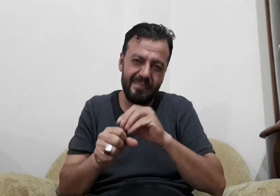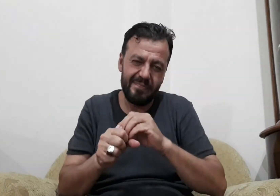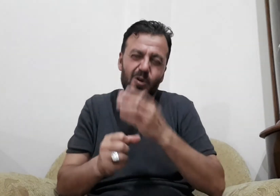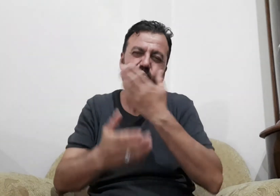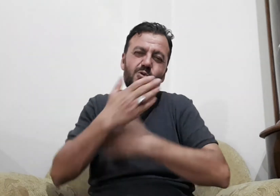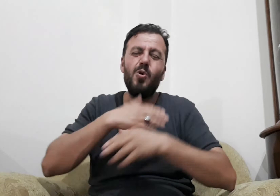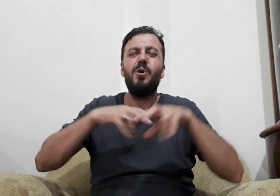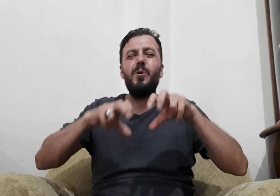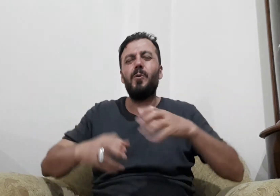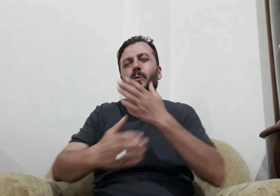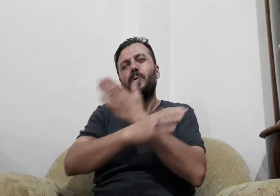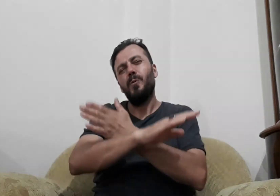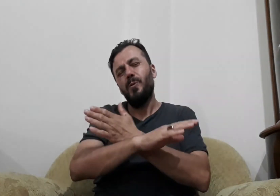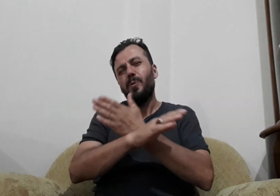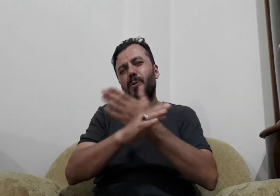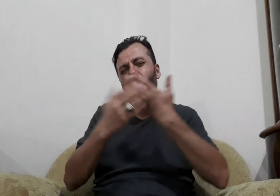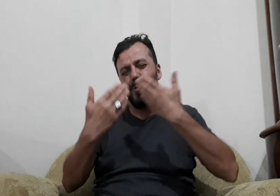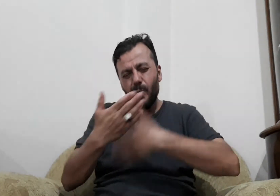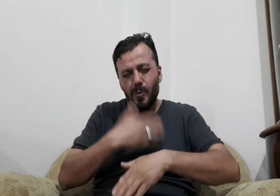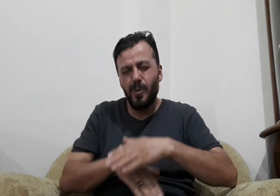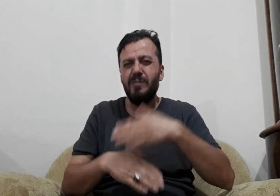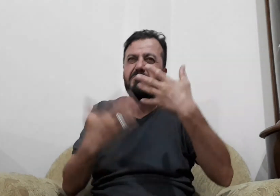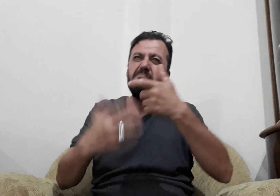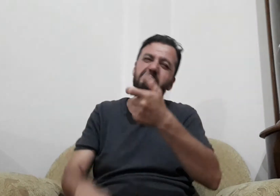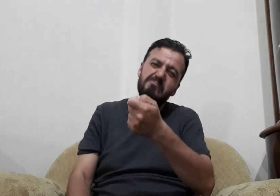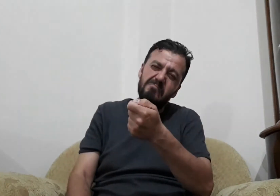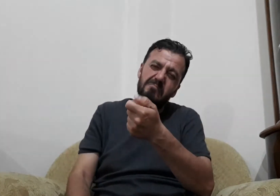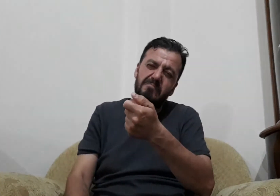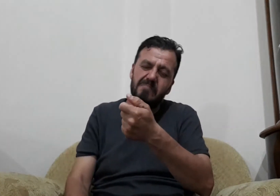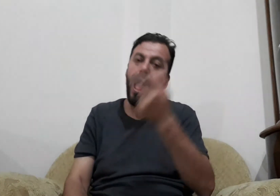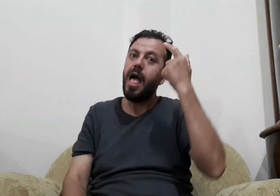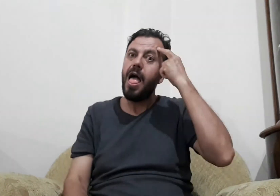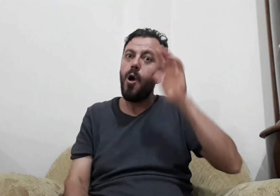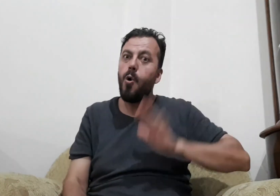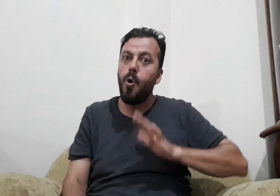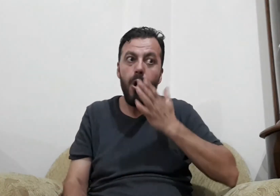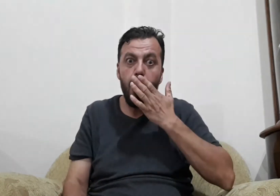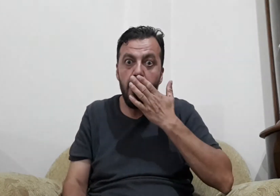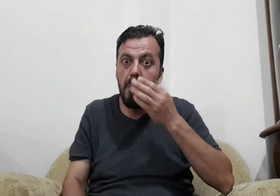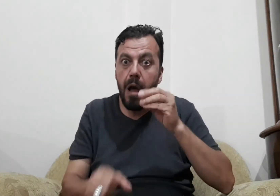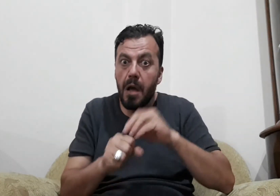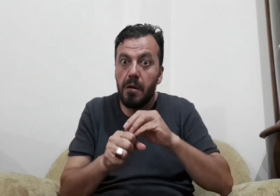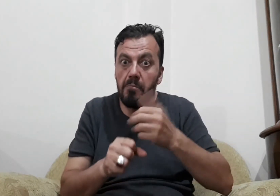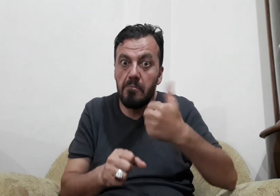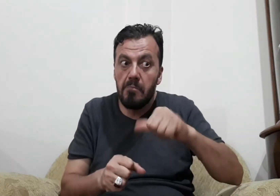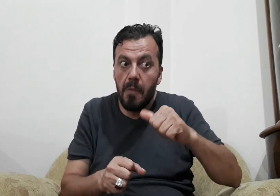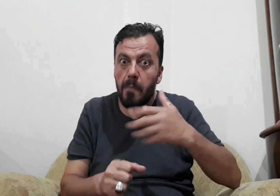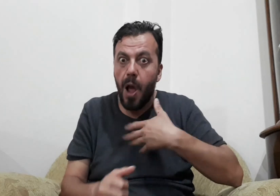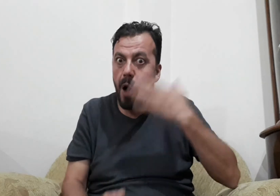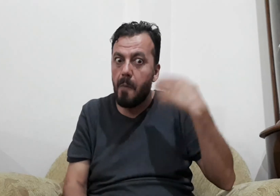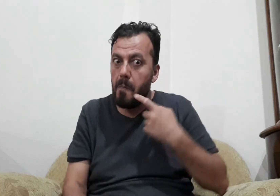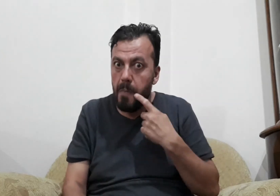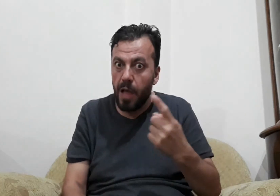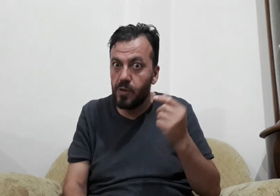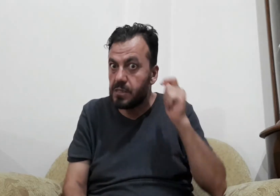işte demiş ki ben her şeyi çok iyi yaptım öğretmenim ne yaptıysa onu yaptım demişmiş işte sonra